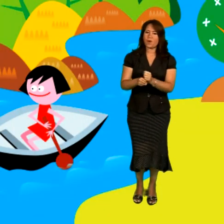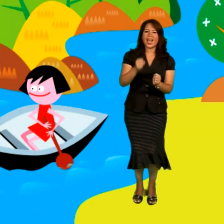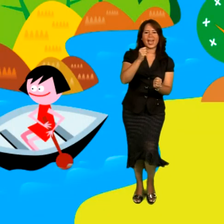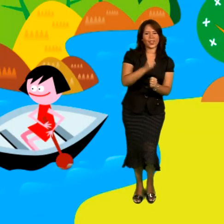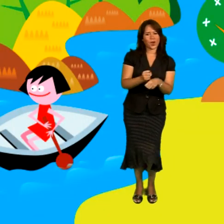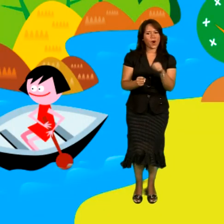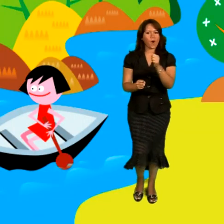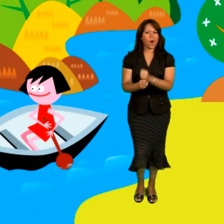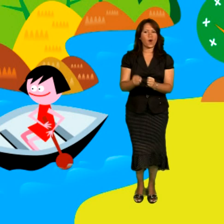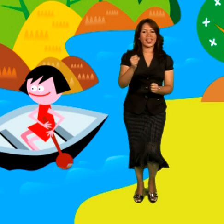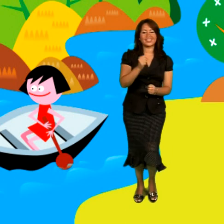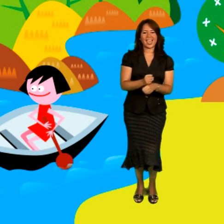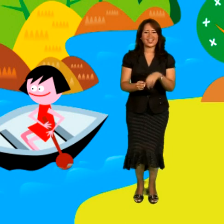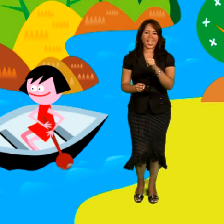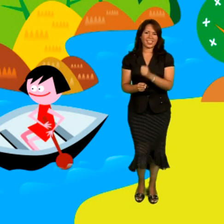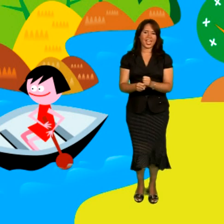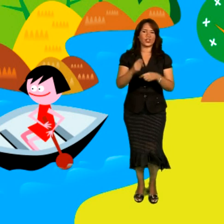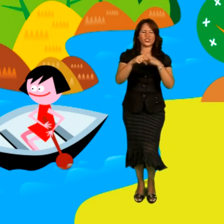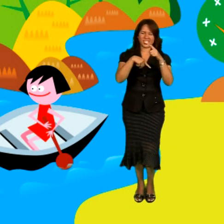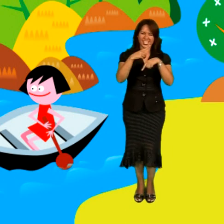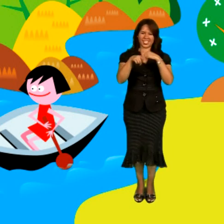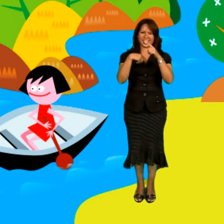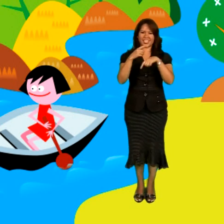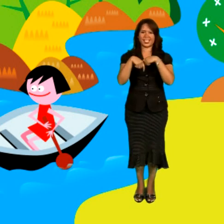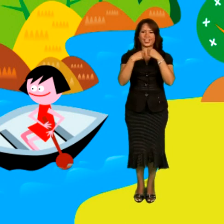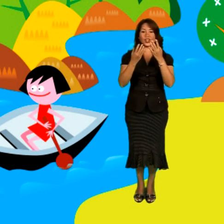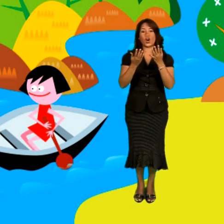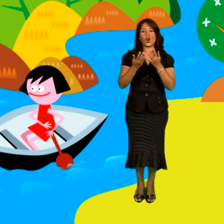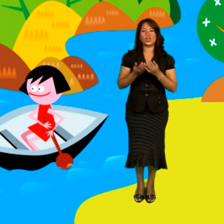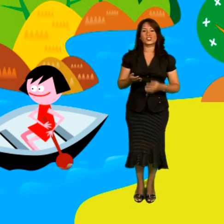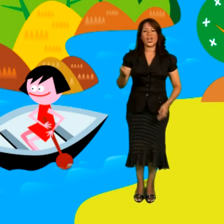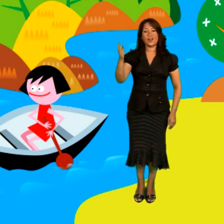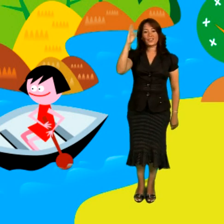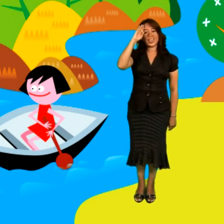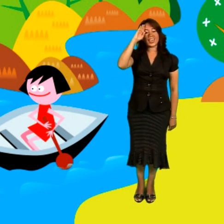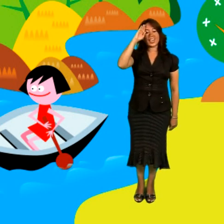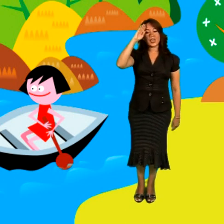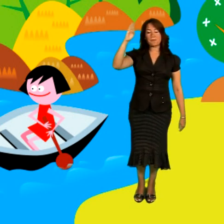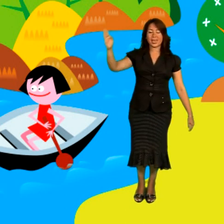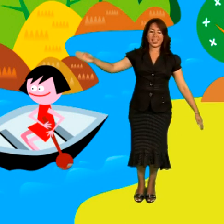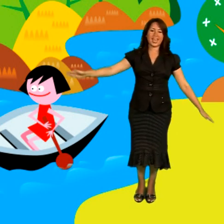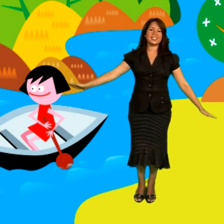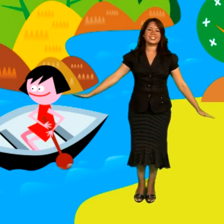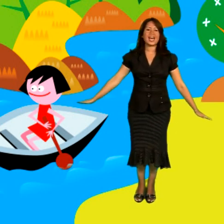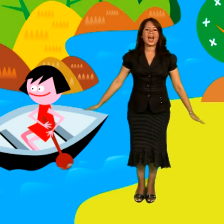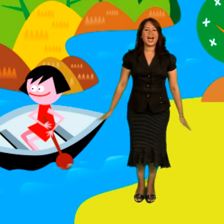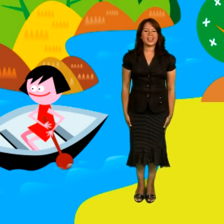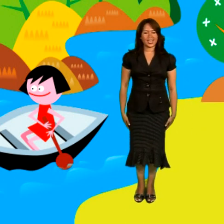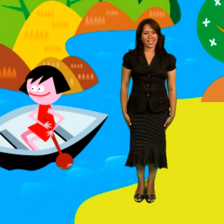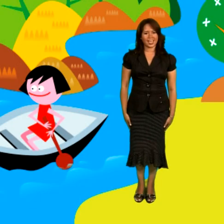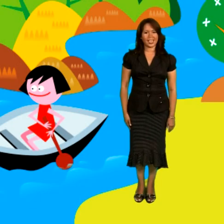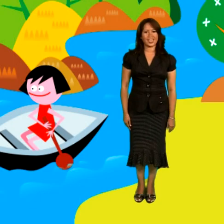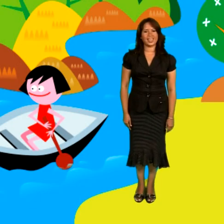cual la roca eterna de los siglos Firme estaré